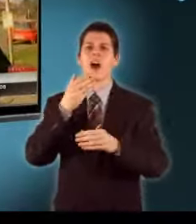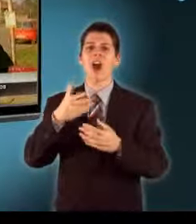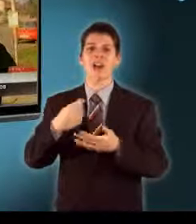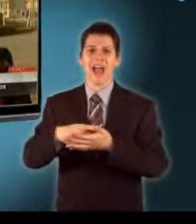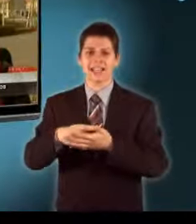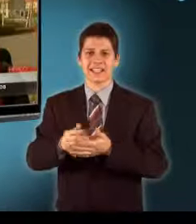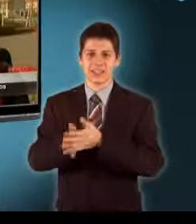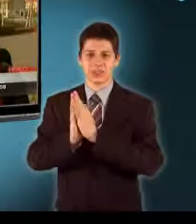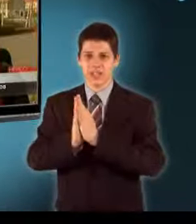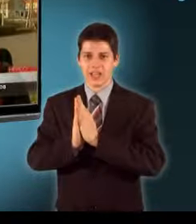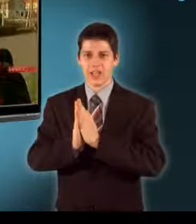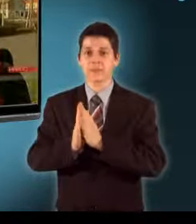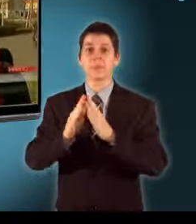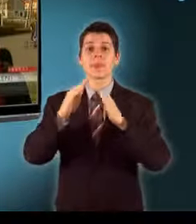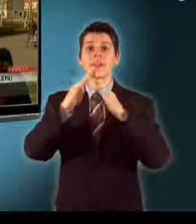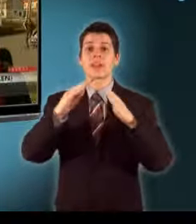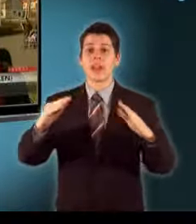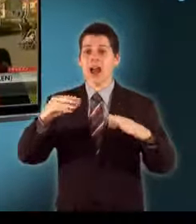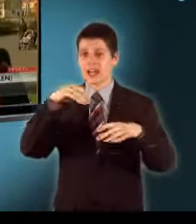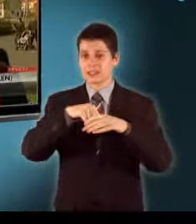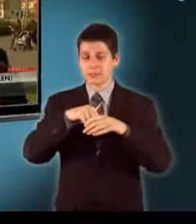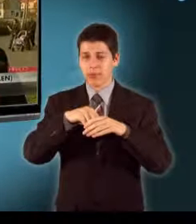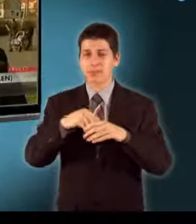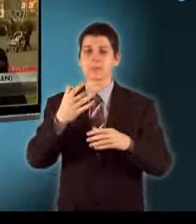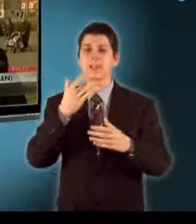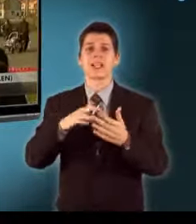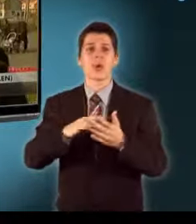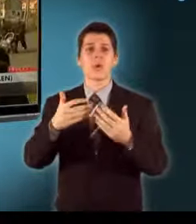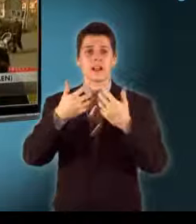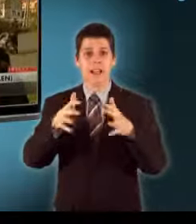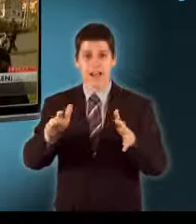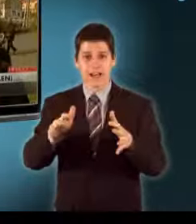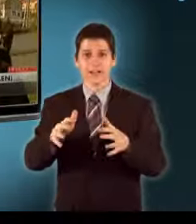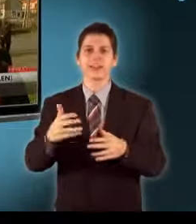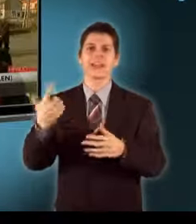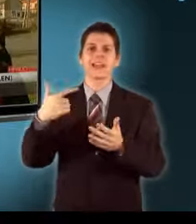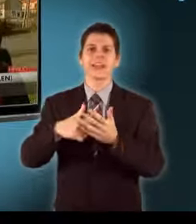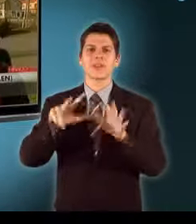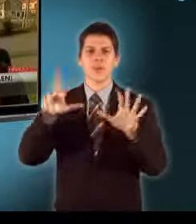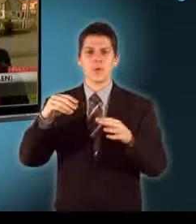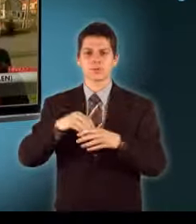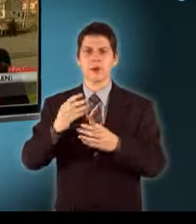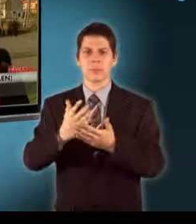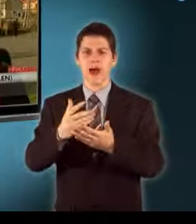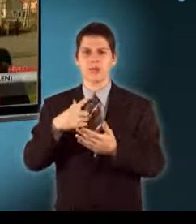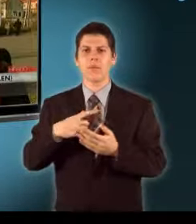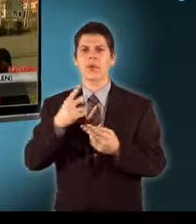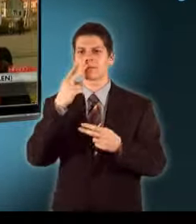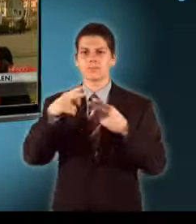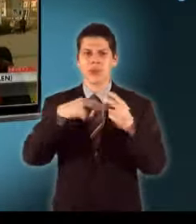szeretnének Az épületekben okozott károkat pedig a 2008-ban felmérte már